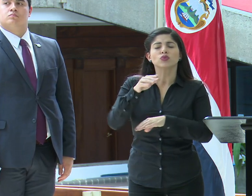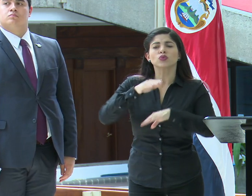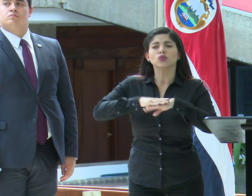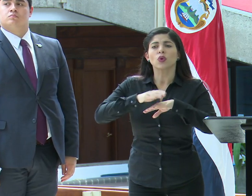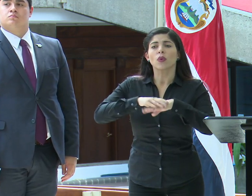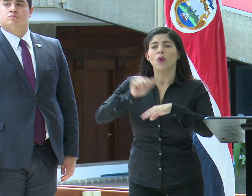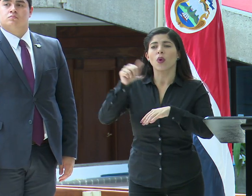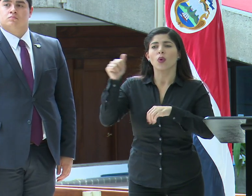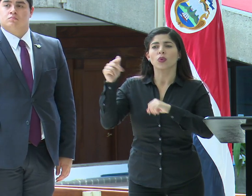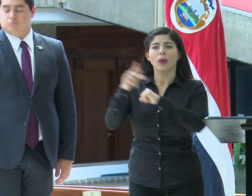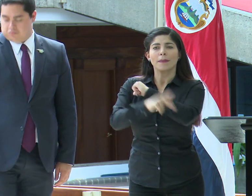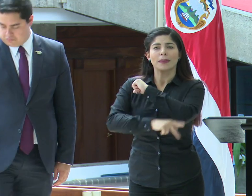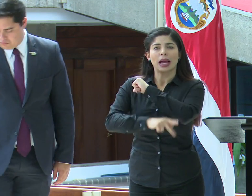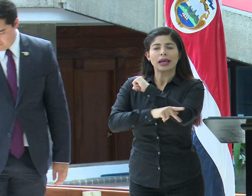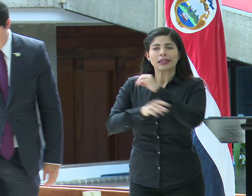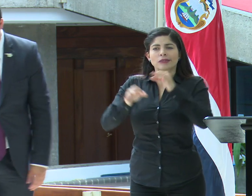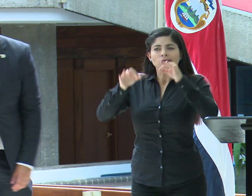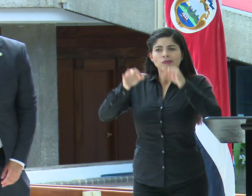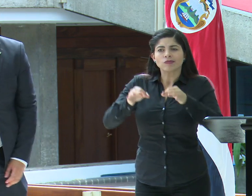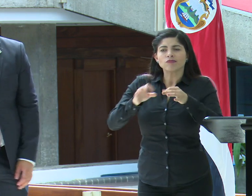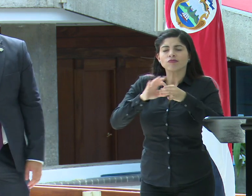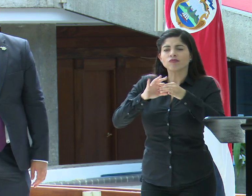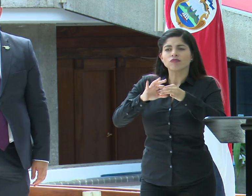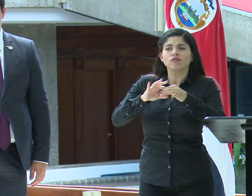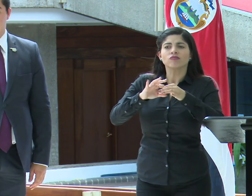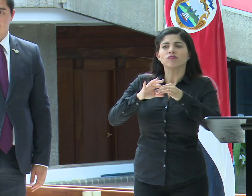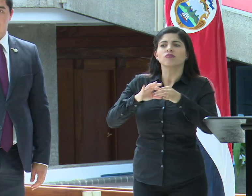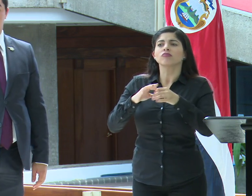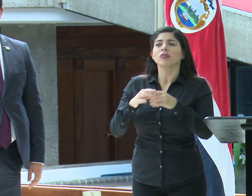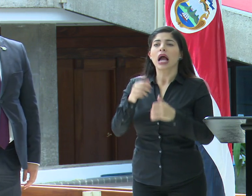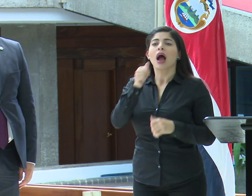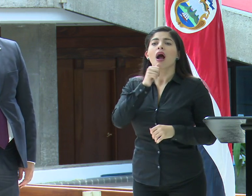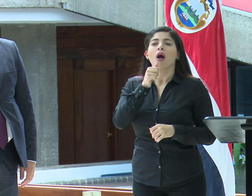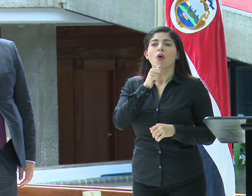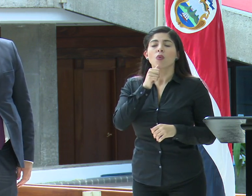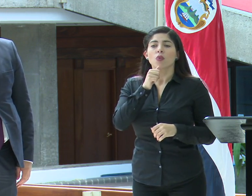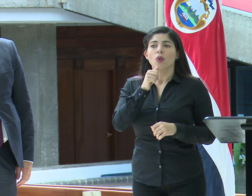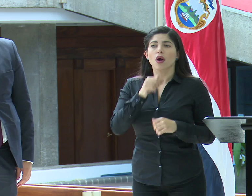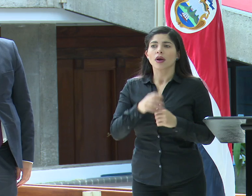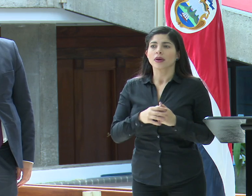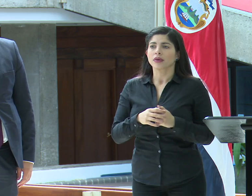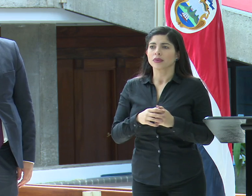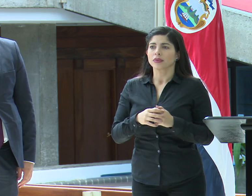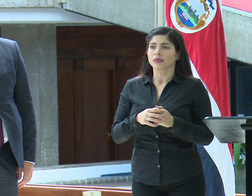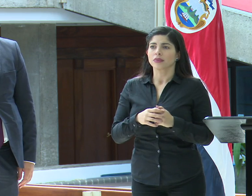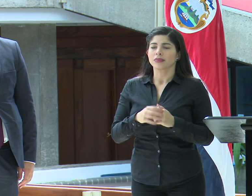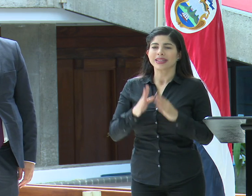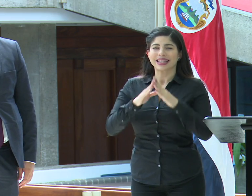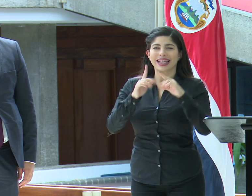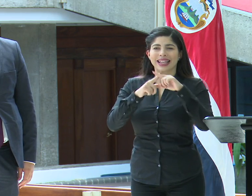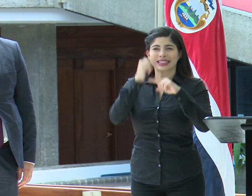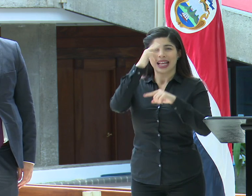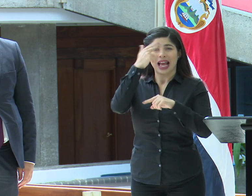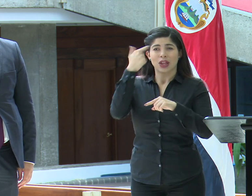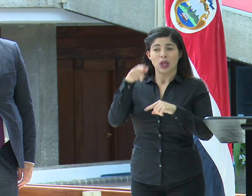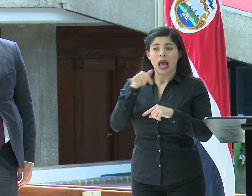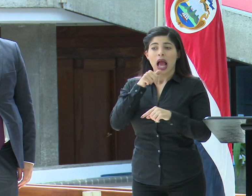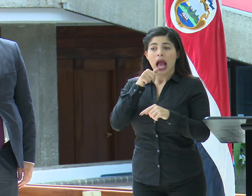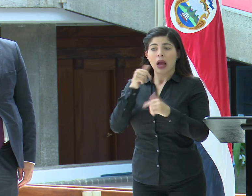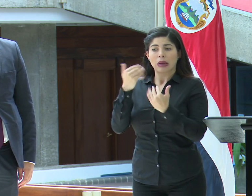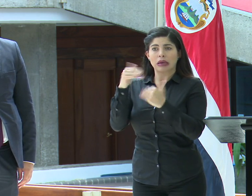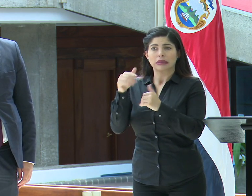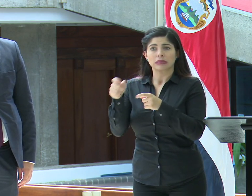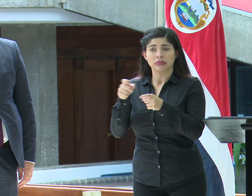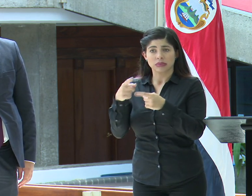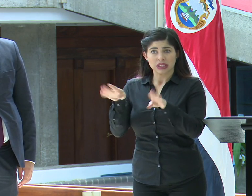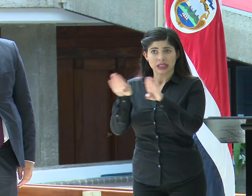otros países han tomado medidas relacionadas con las fuentes de agua bendita de iglesias católicas, quiero saber si esto ha sido una valoración